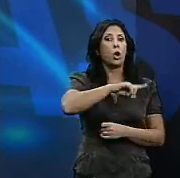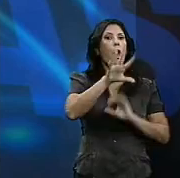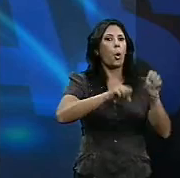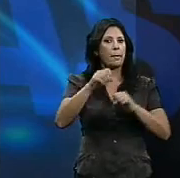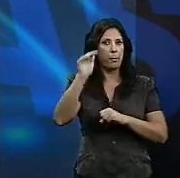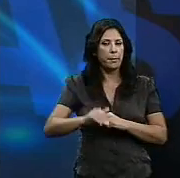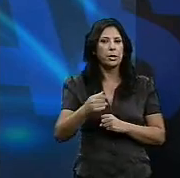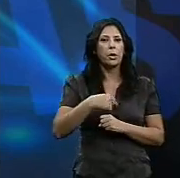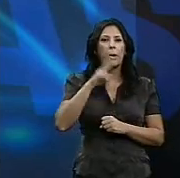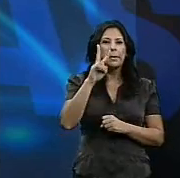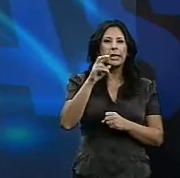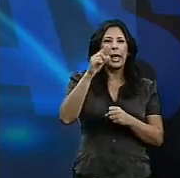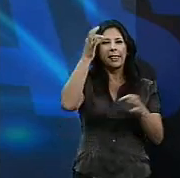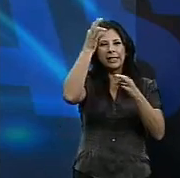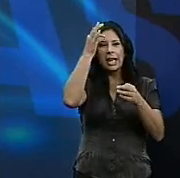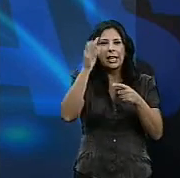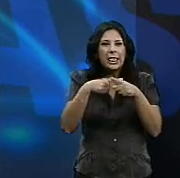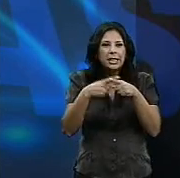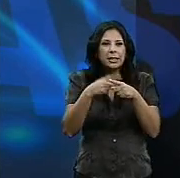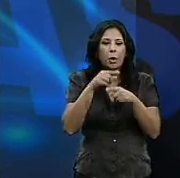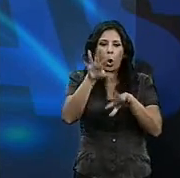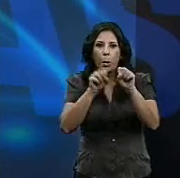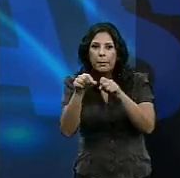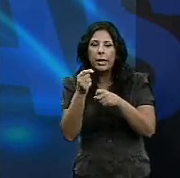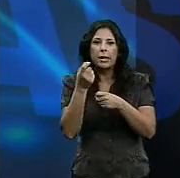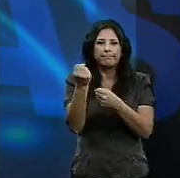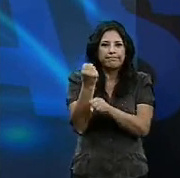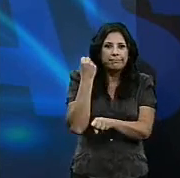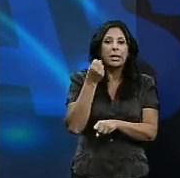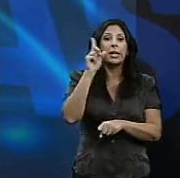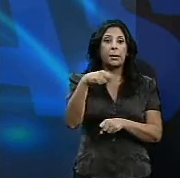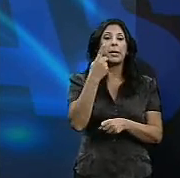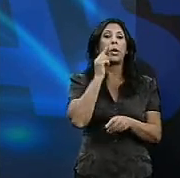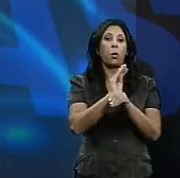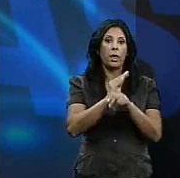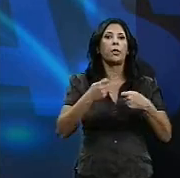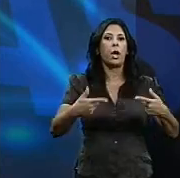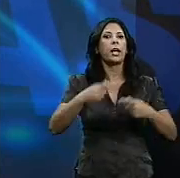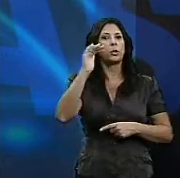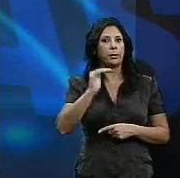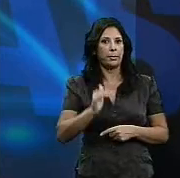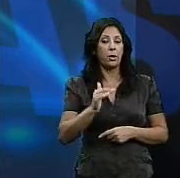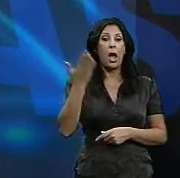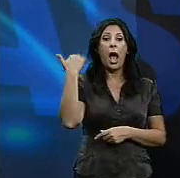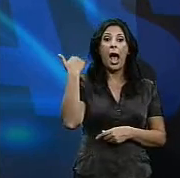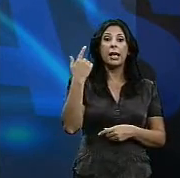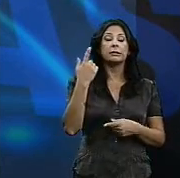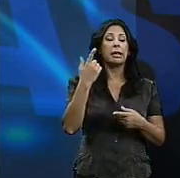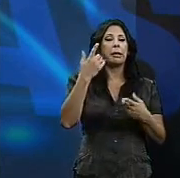miramos hasta el último céntimo a la hora de hacer nuestras compras y somos más convenidos en los gastos, cosa que antes pasaba desapercibidas,